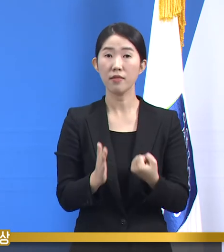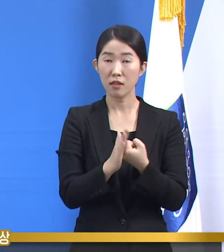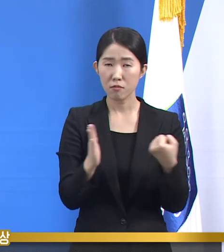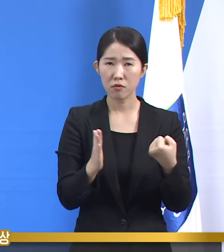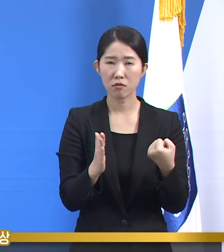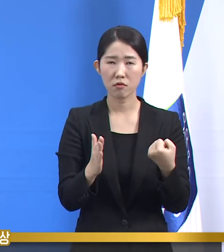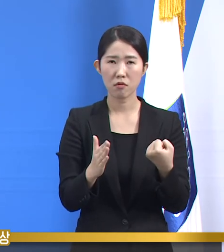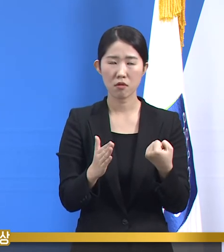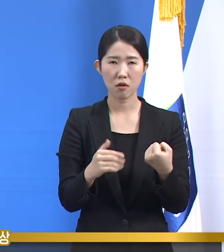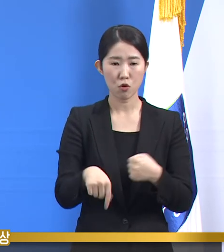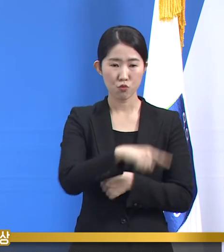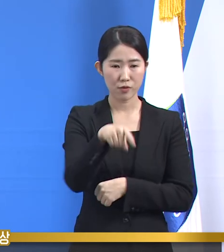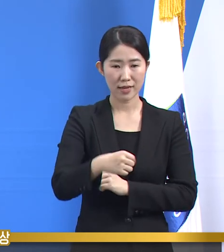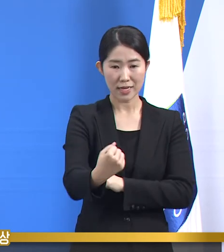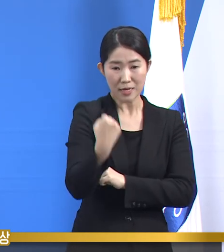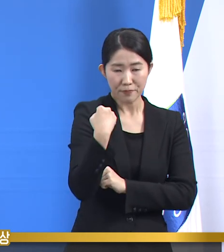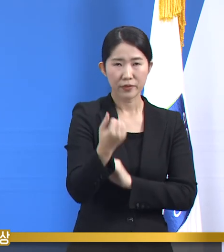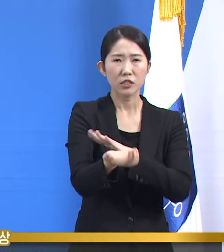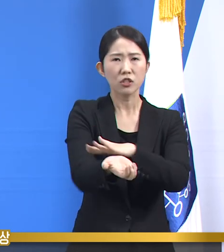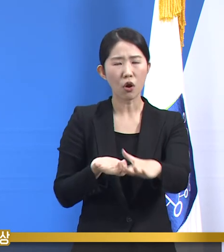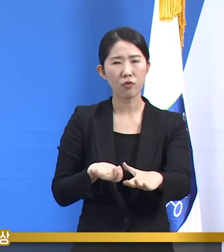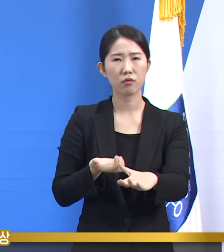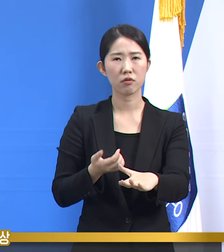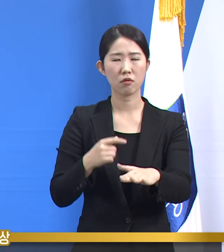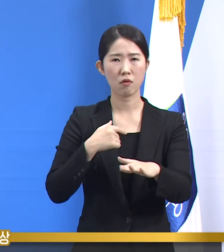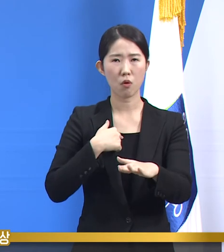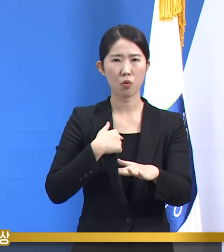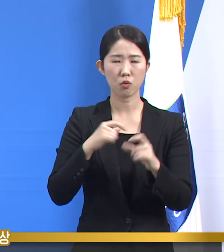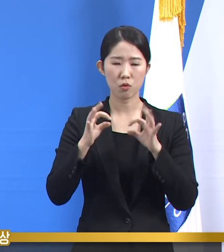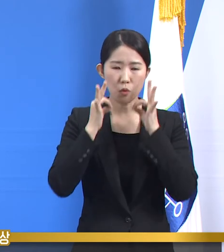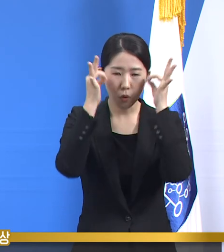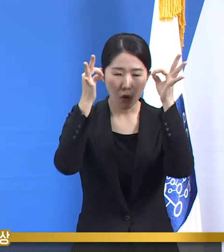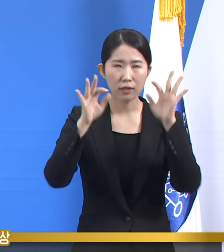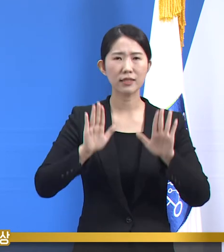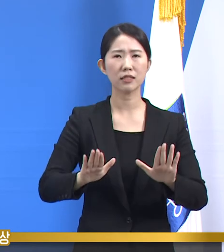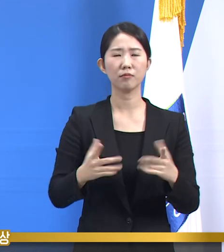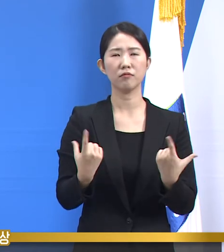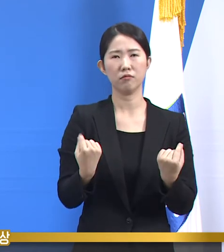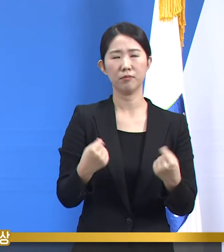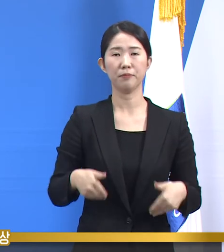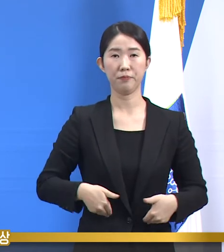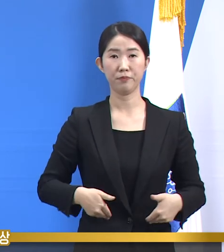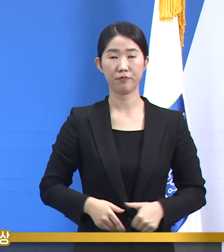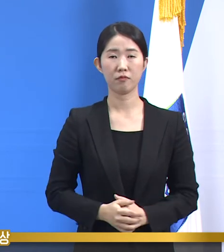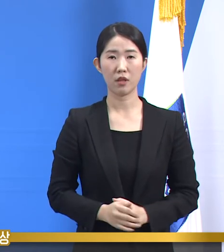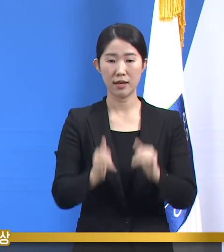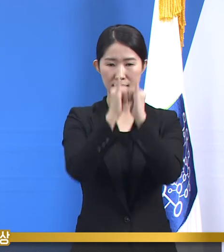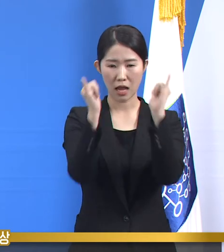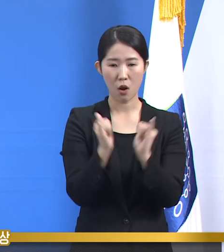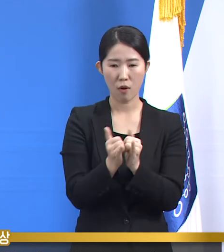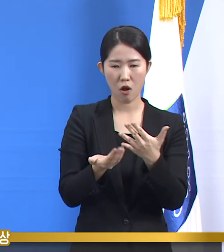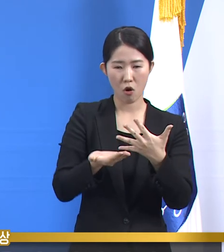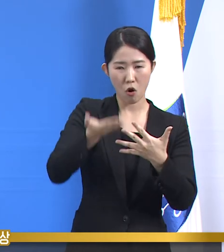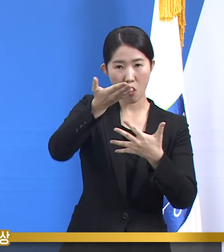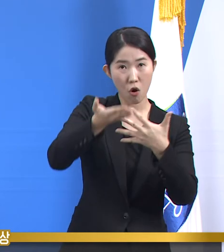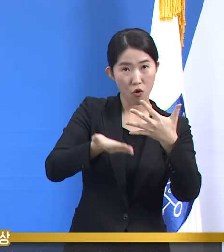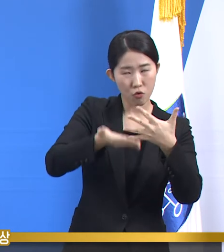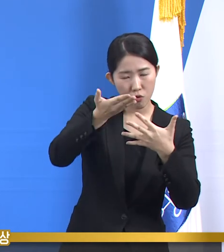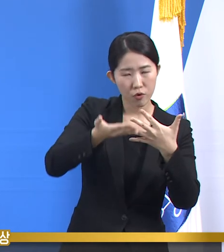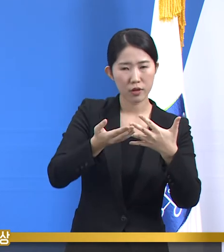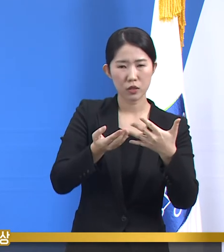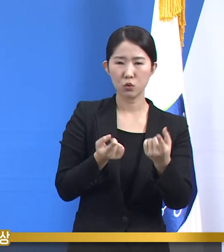대처해 가야만 합니다. 유행 상황 변화에 맞춰 사회적 거리두기의 범위와 강도를 조절해 가며